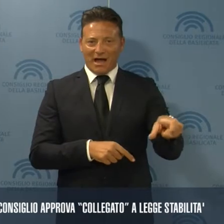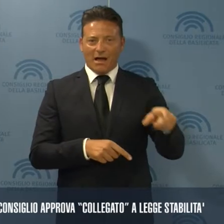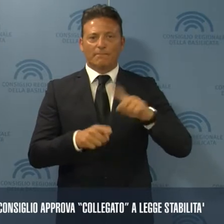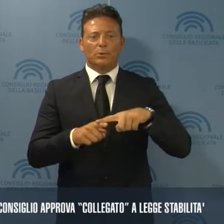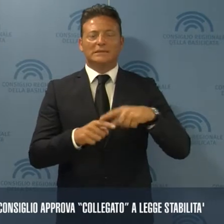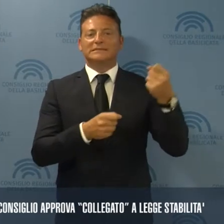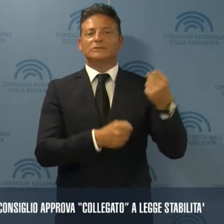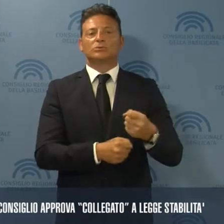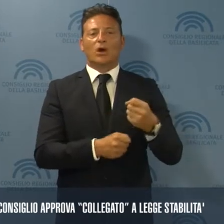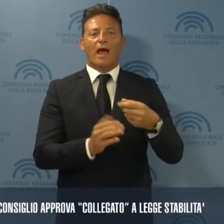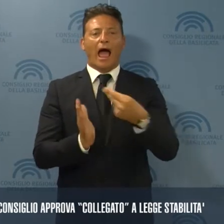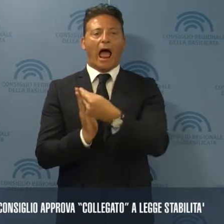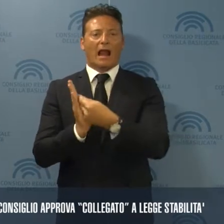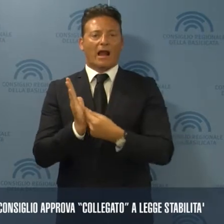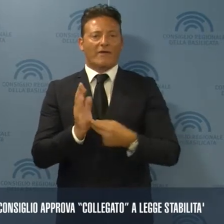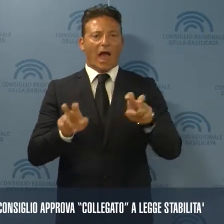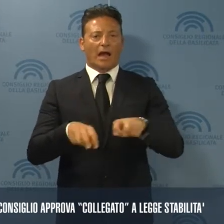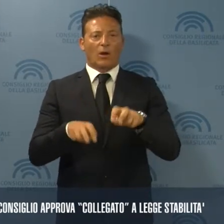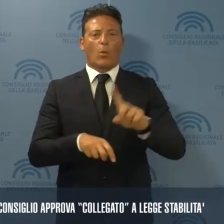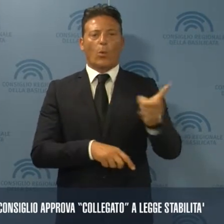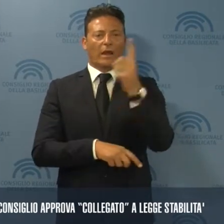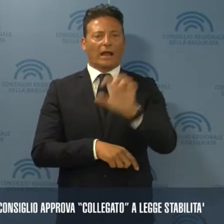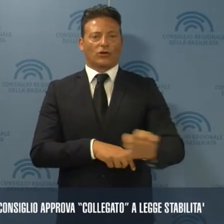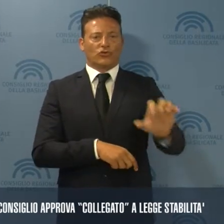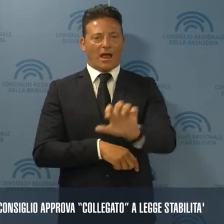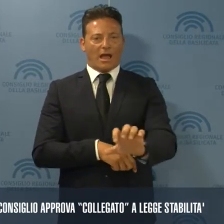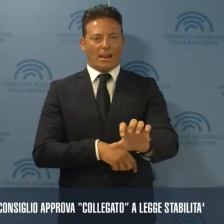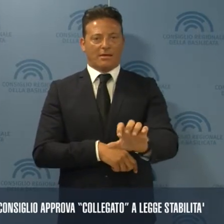'istituzione dell'anagrafe agricola unica regionale.